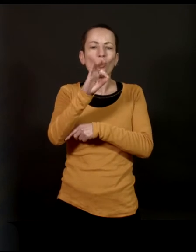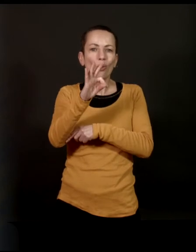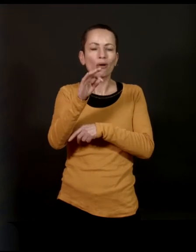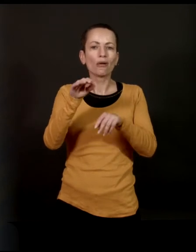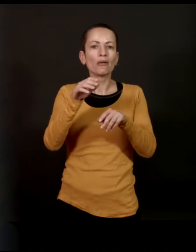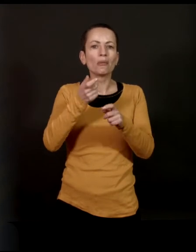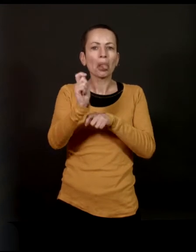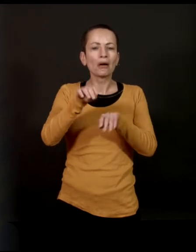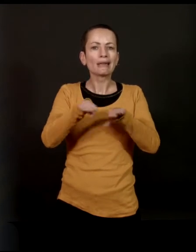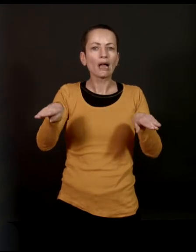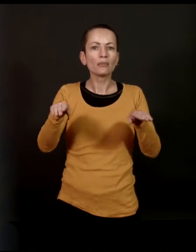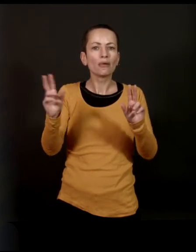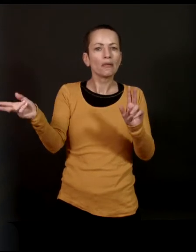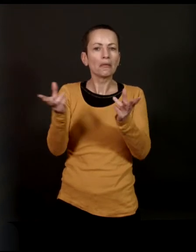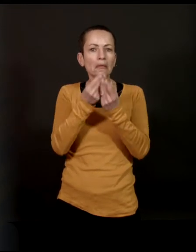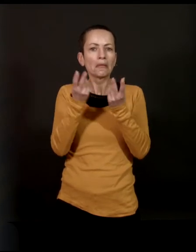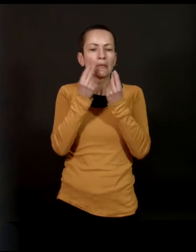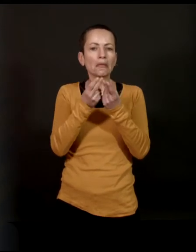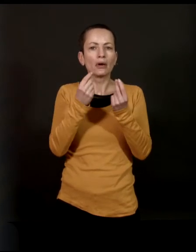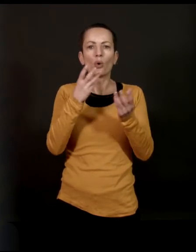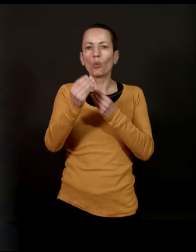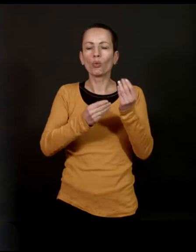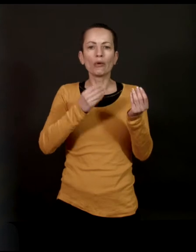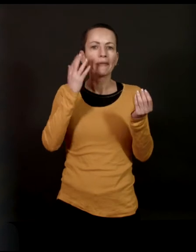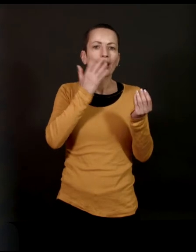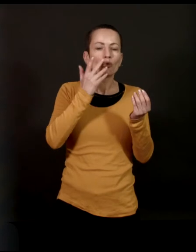table sur la couleur de l'époque.